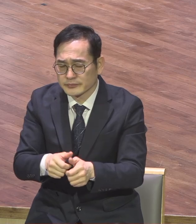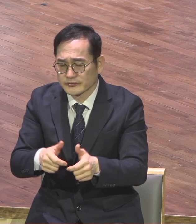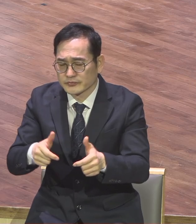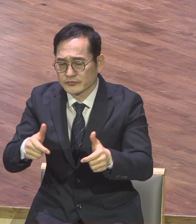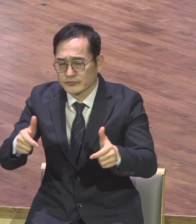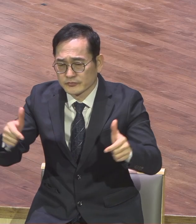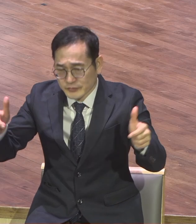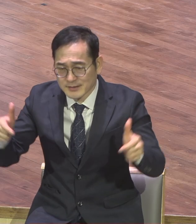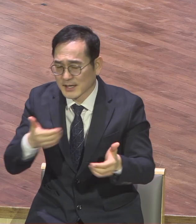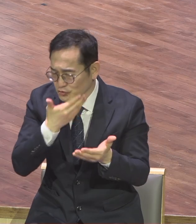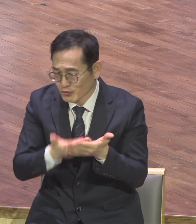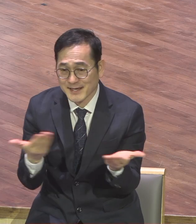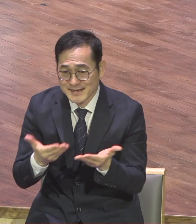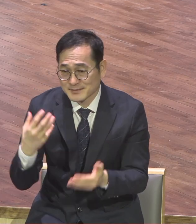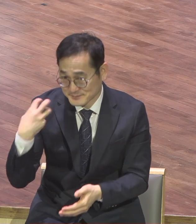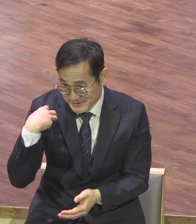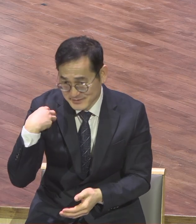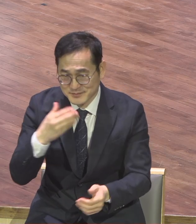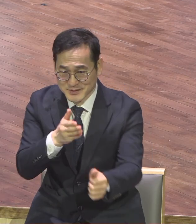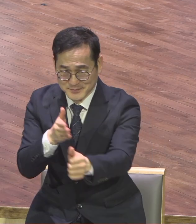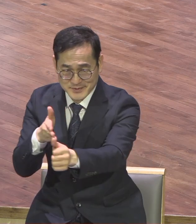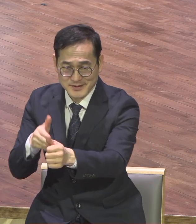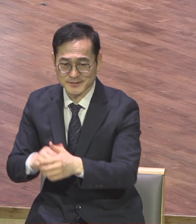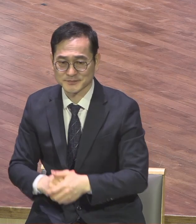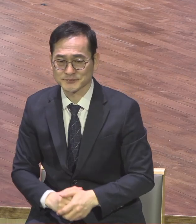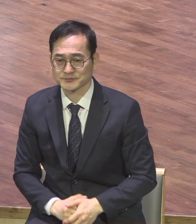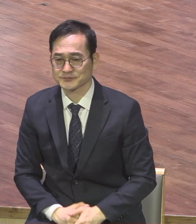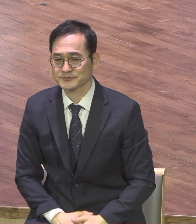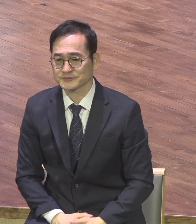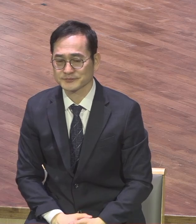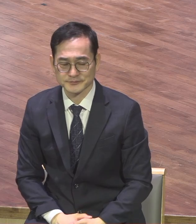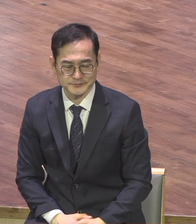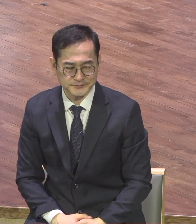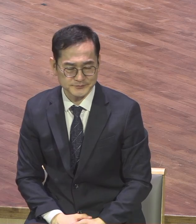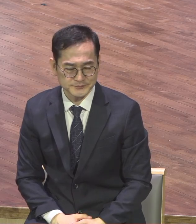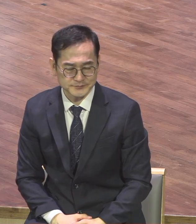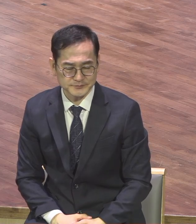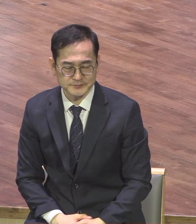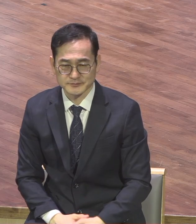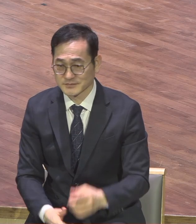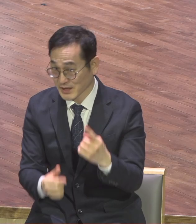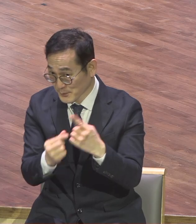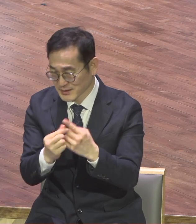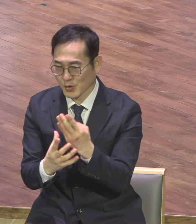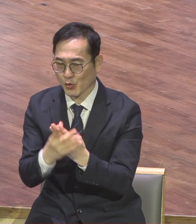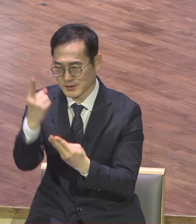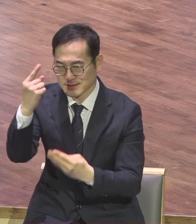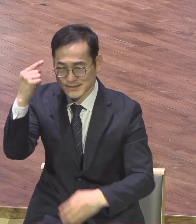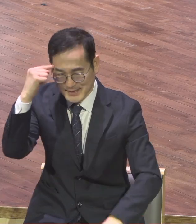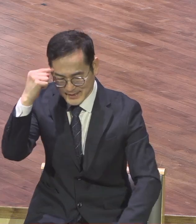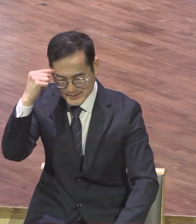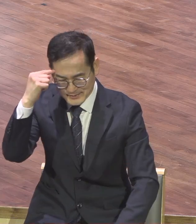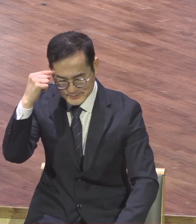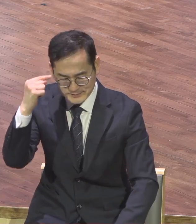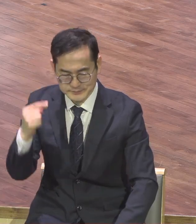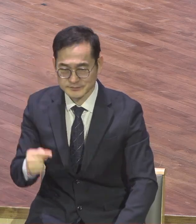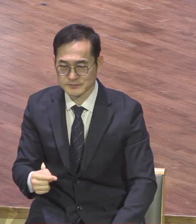축복합니다 그럼 첫째로 원리스 의식입니다 1절을 봅니다 그러므로 주 안에서